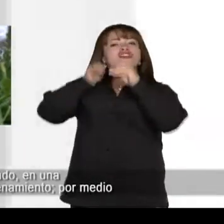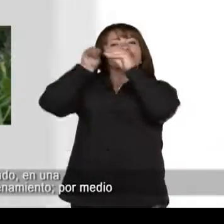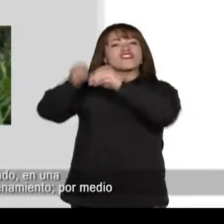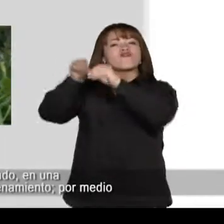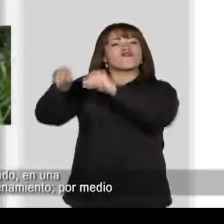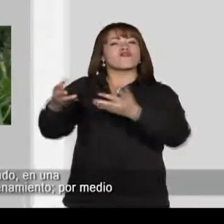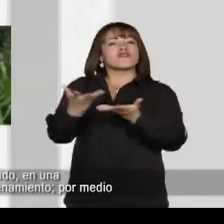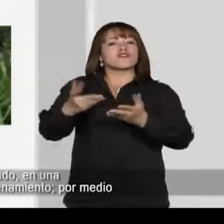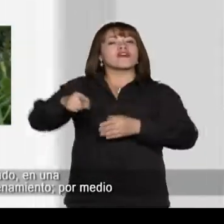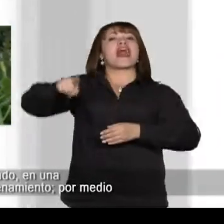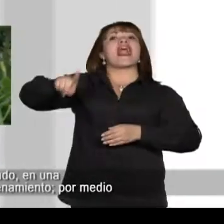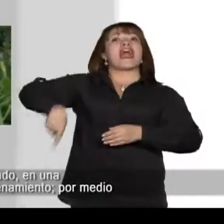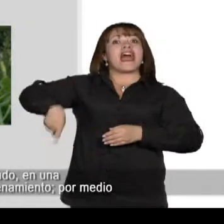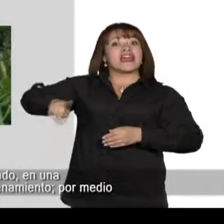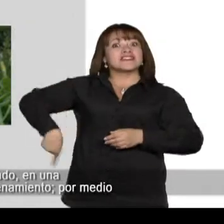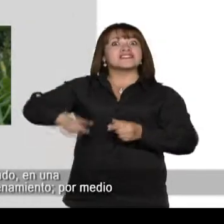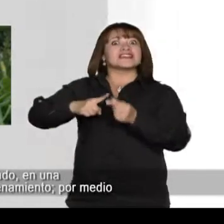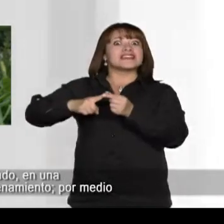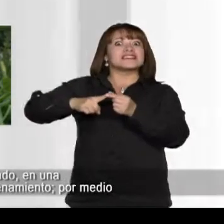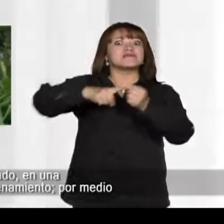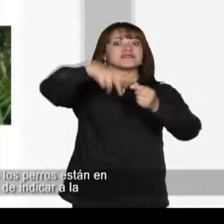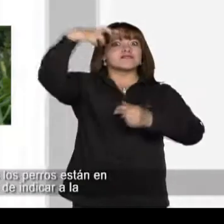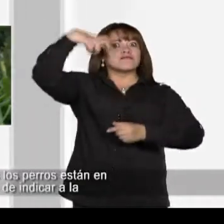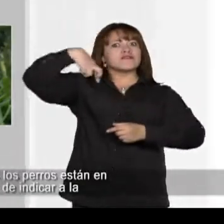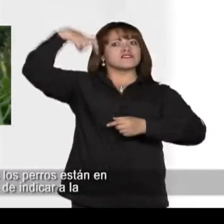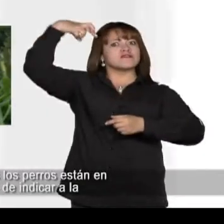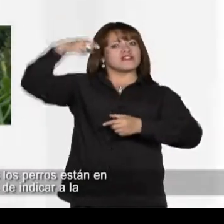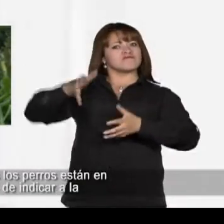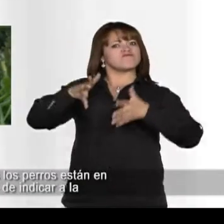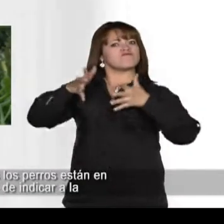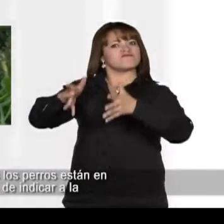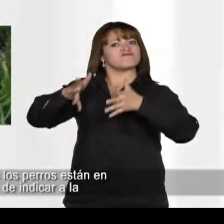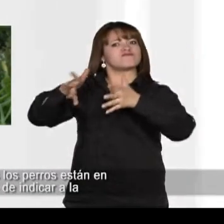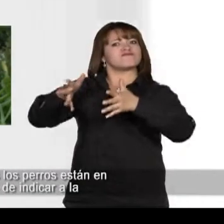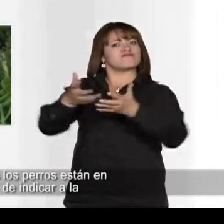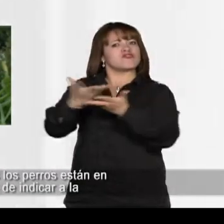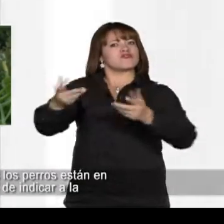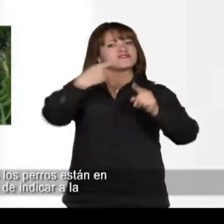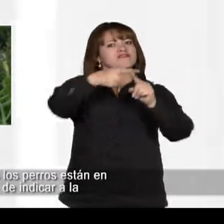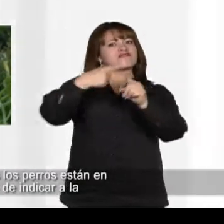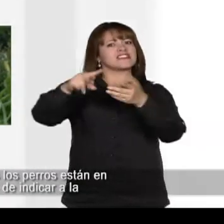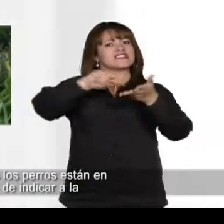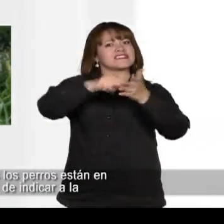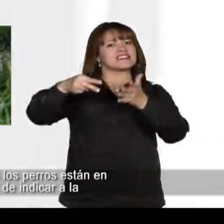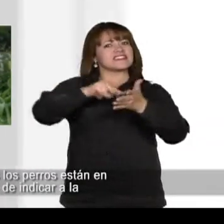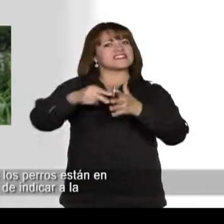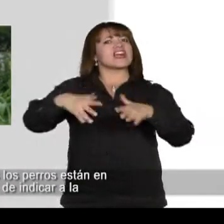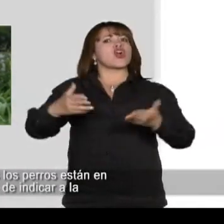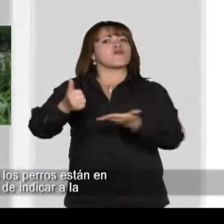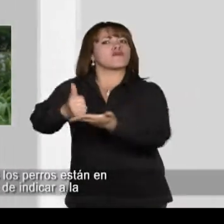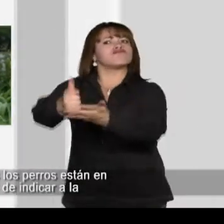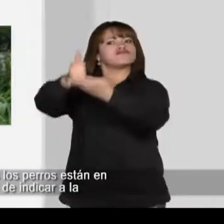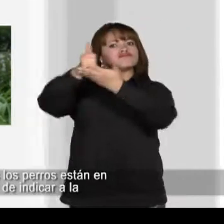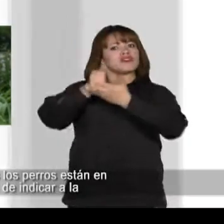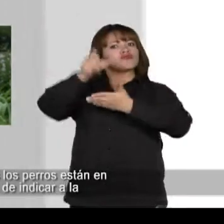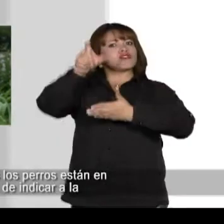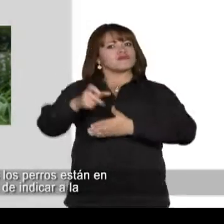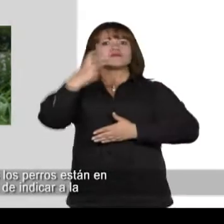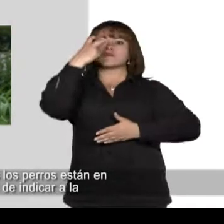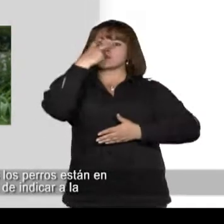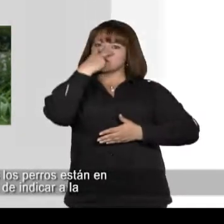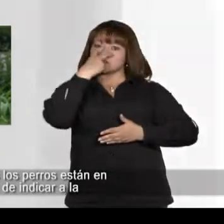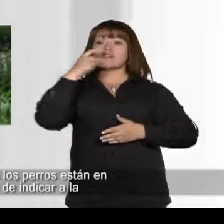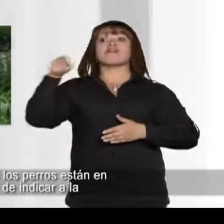escuela de entrenamiento. Por medio de sus técnicas, los perros están en